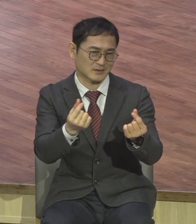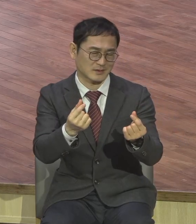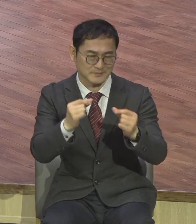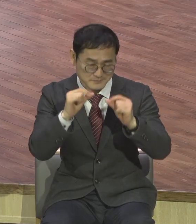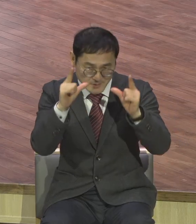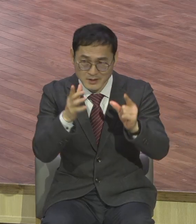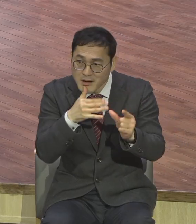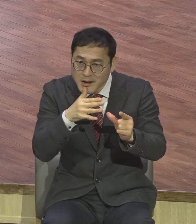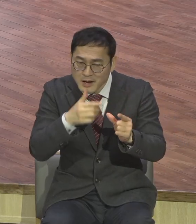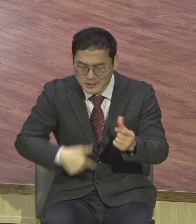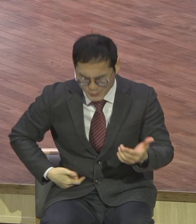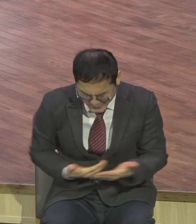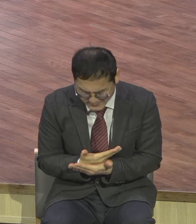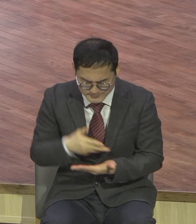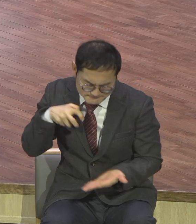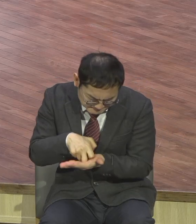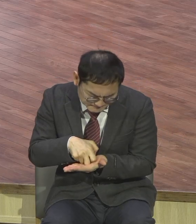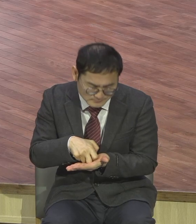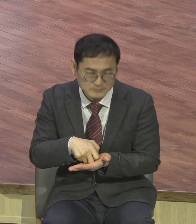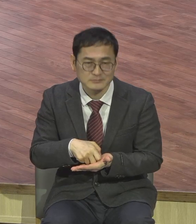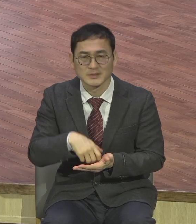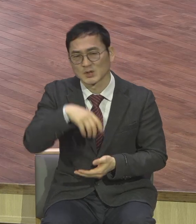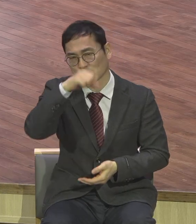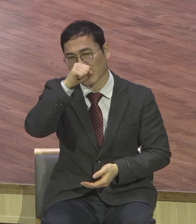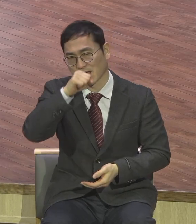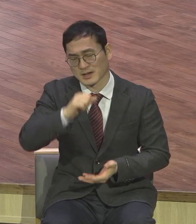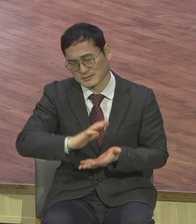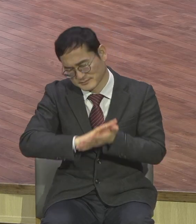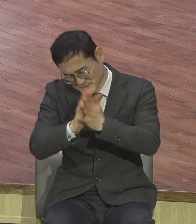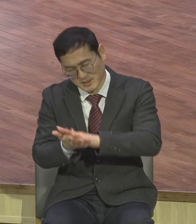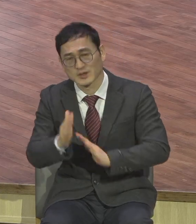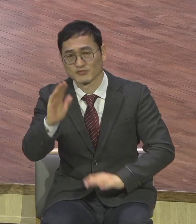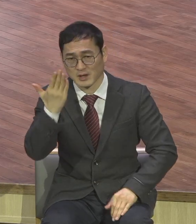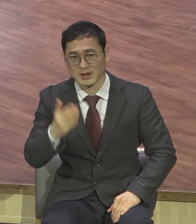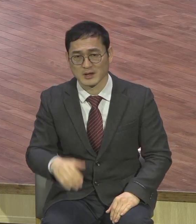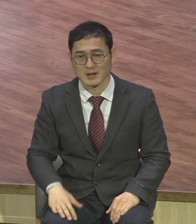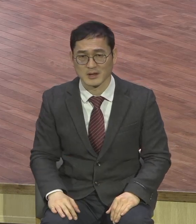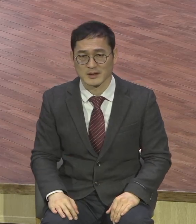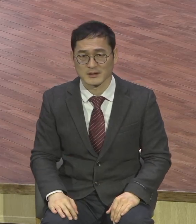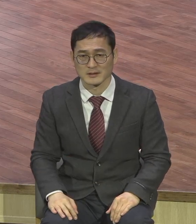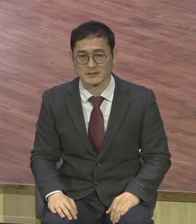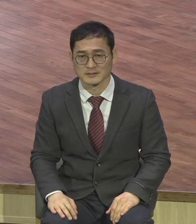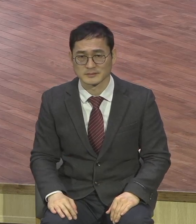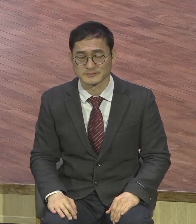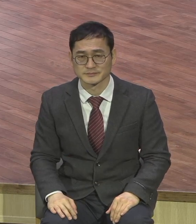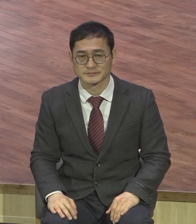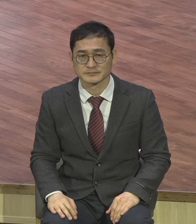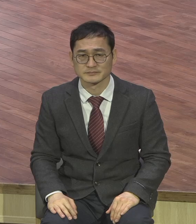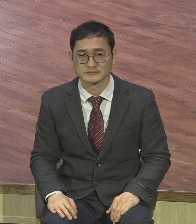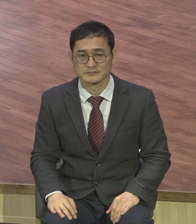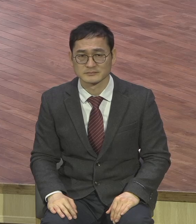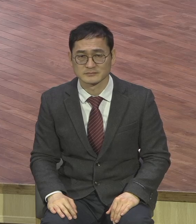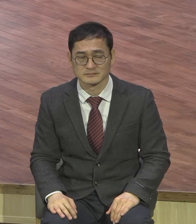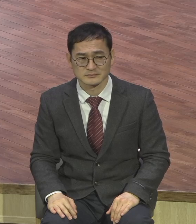갱신하고 개혁하면 새로운 삶을 살 텐데 이런 게 모든 성도들 오늘부터